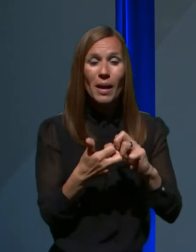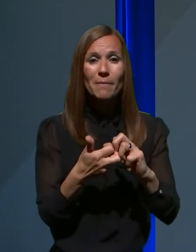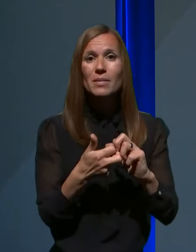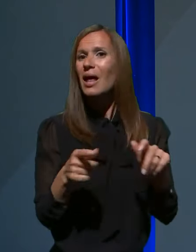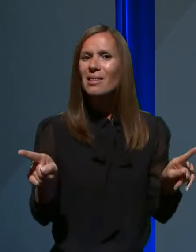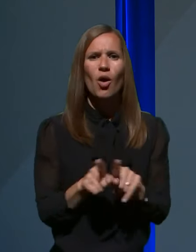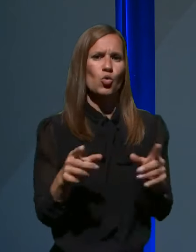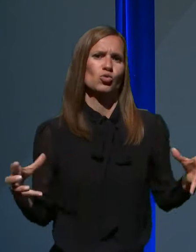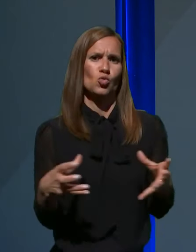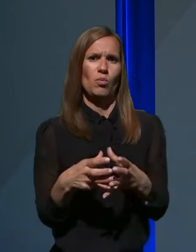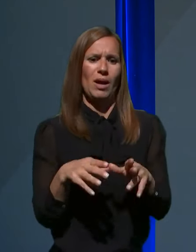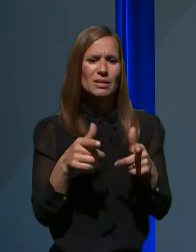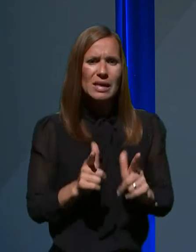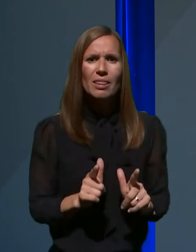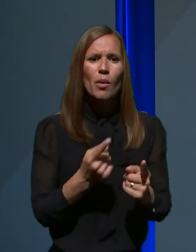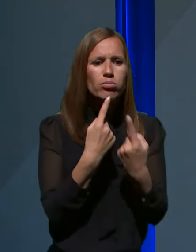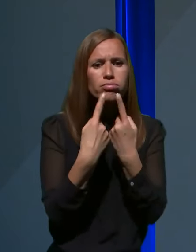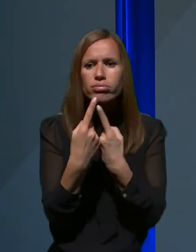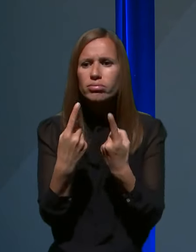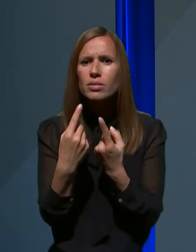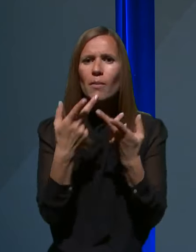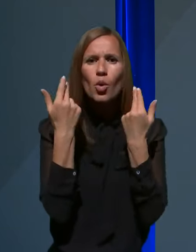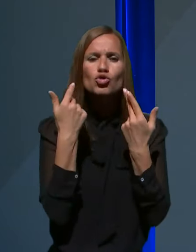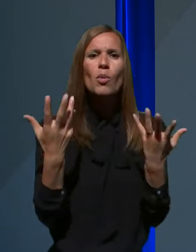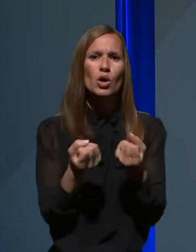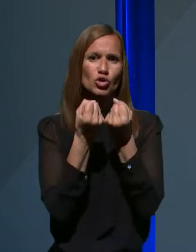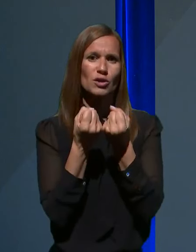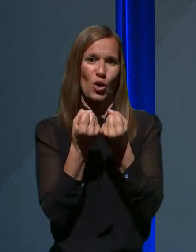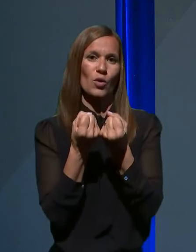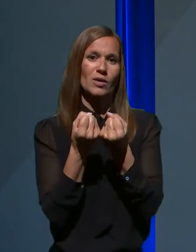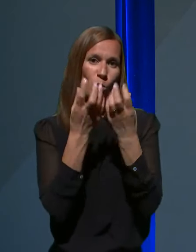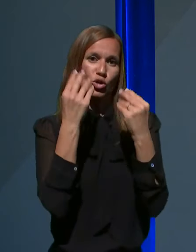vsedemo in dogovorimo in iščemo rešitev, ki običajno tudi najdemo.